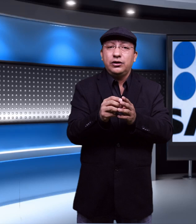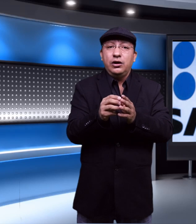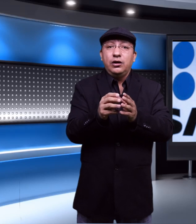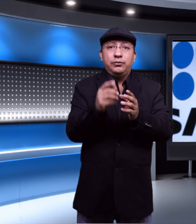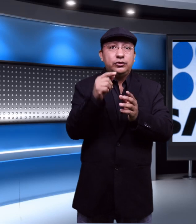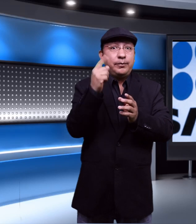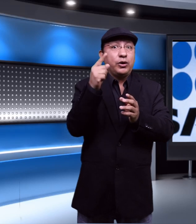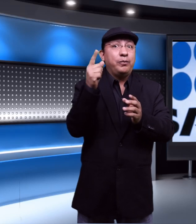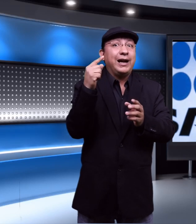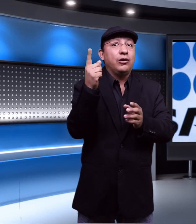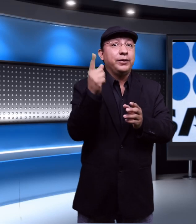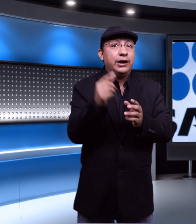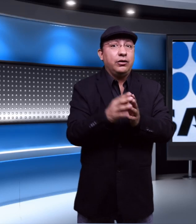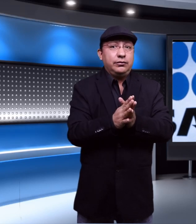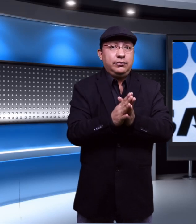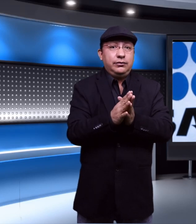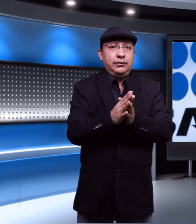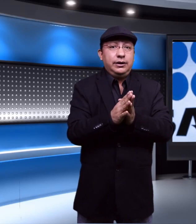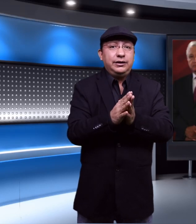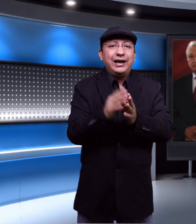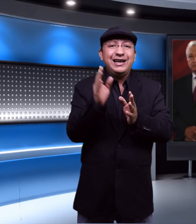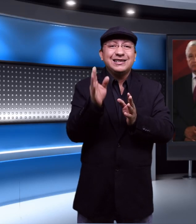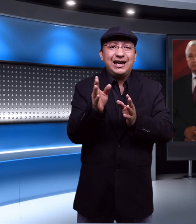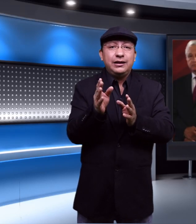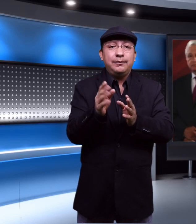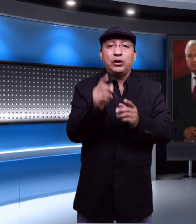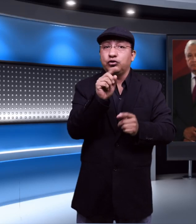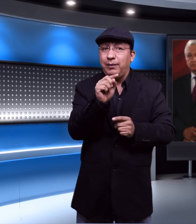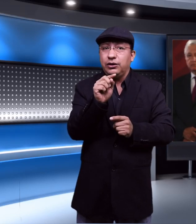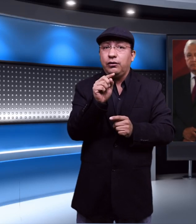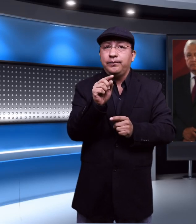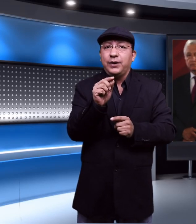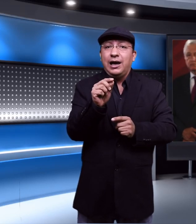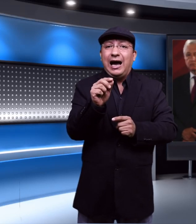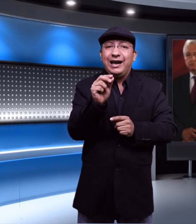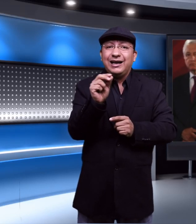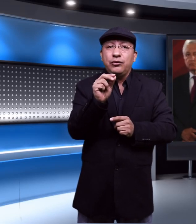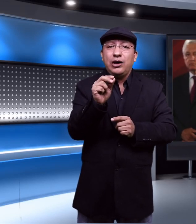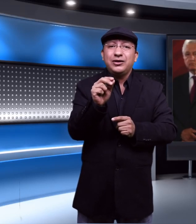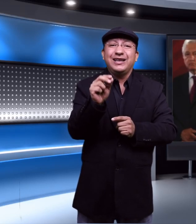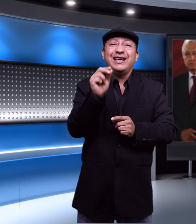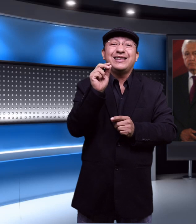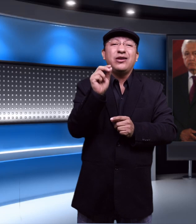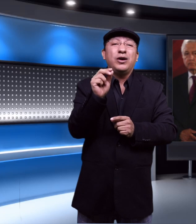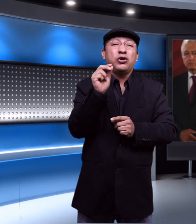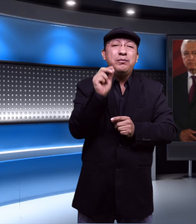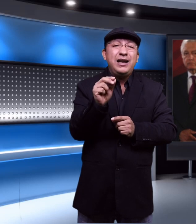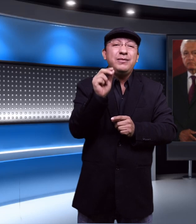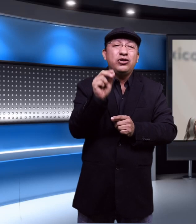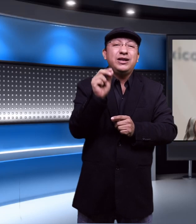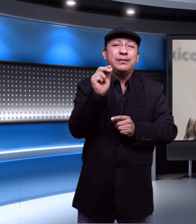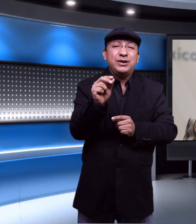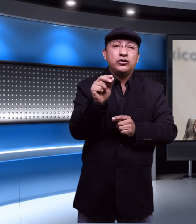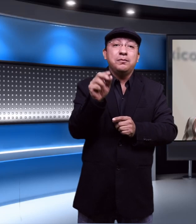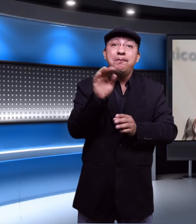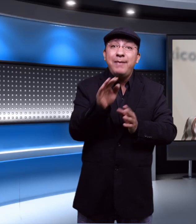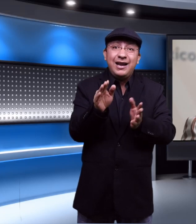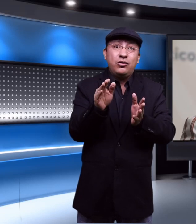puso a preocupar al gobierno ya que el SAT bajo su mando ha recaudado 74 mil millones de pesos menos